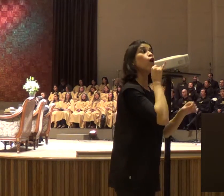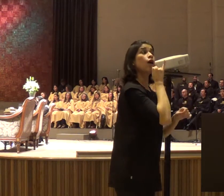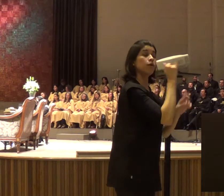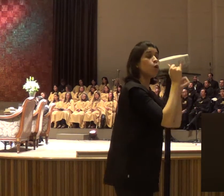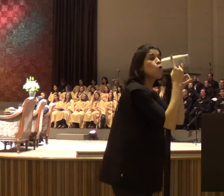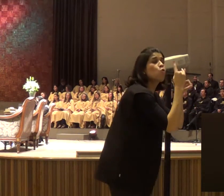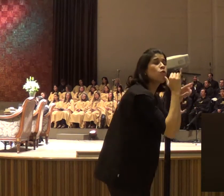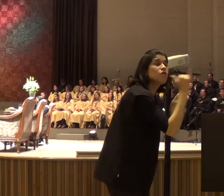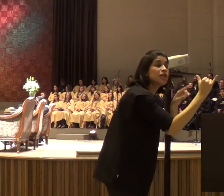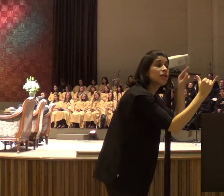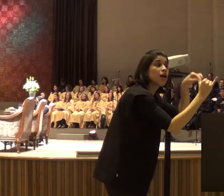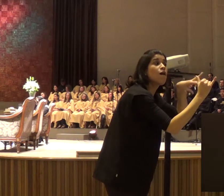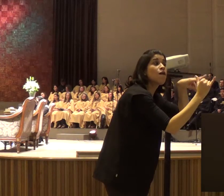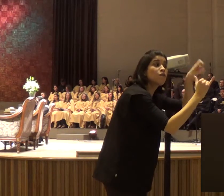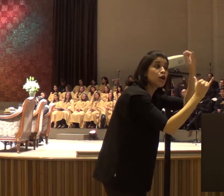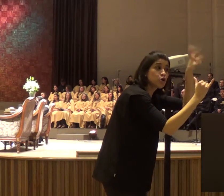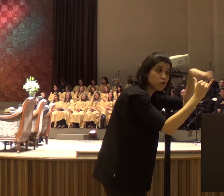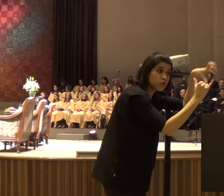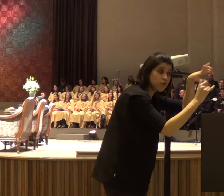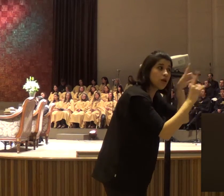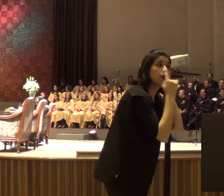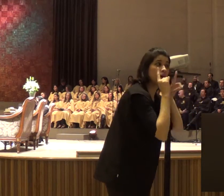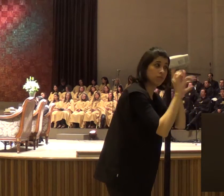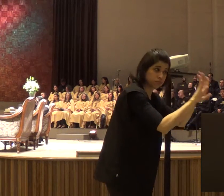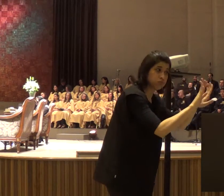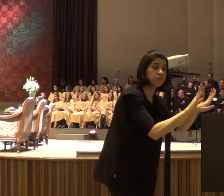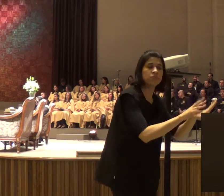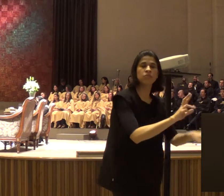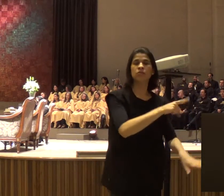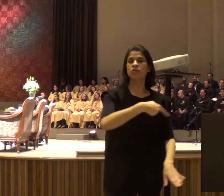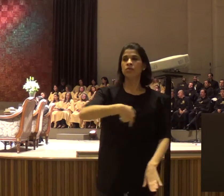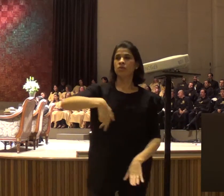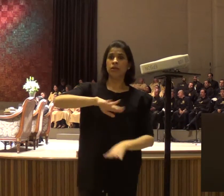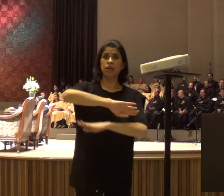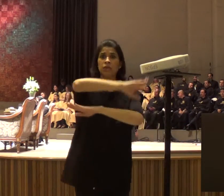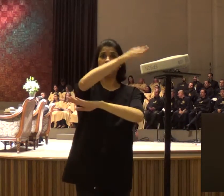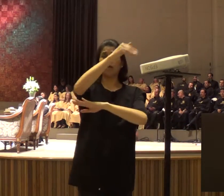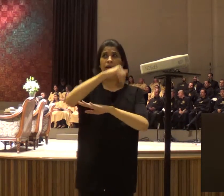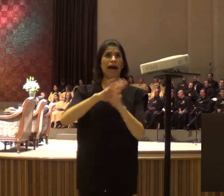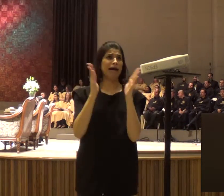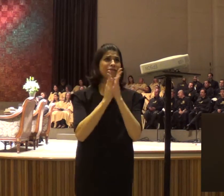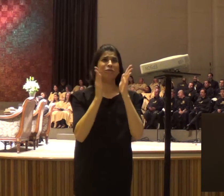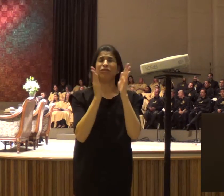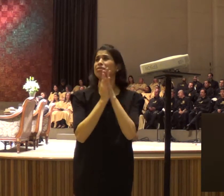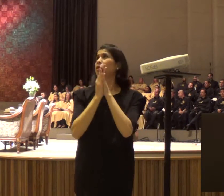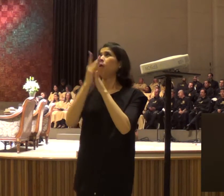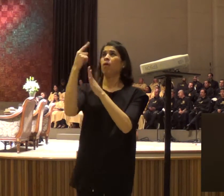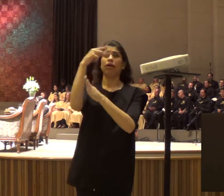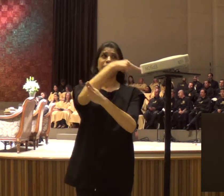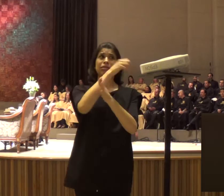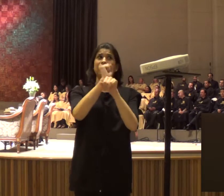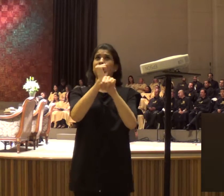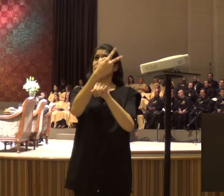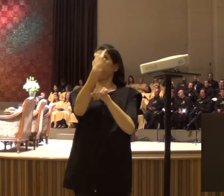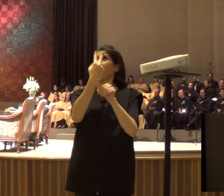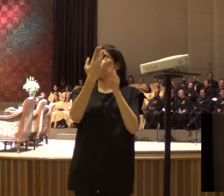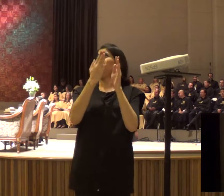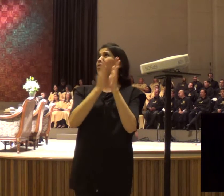manda Senhor, porque o Senhor me deixa uma palavra, e aí o Senhor honra a tua palavra, e ele está orando, e ele manda, o